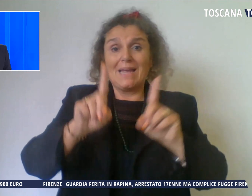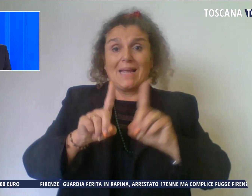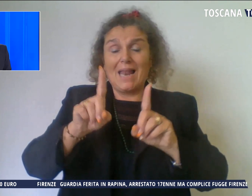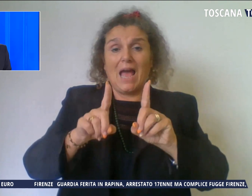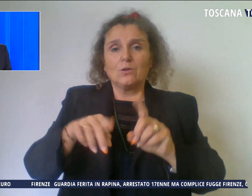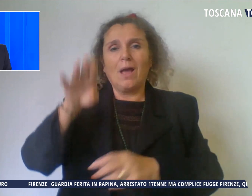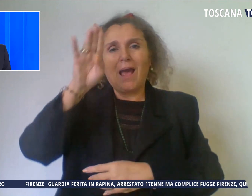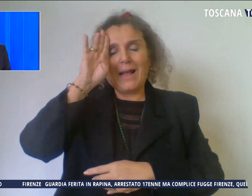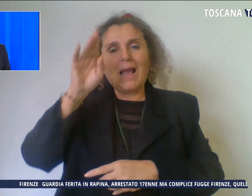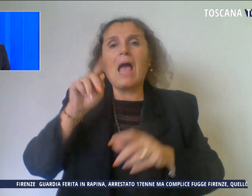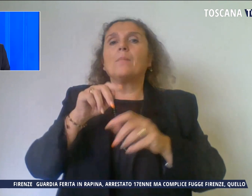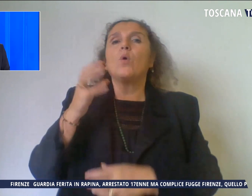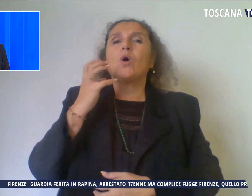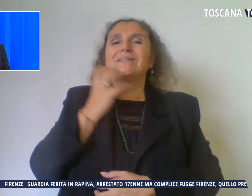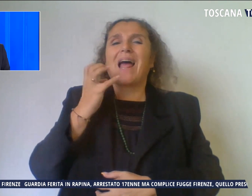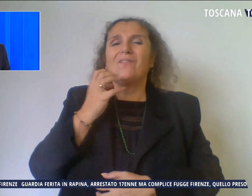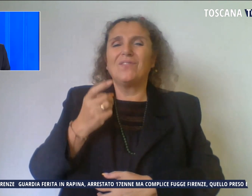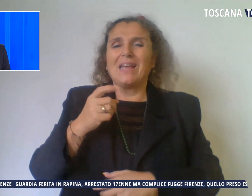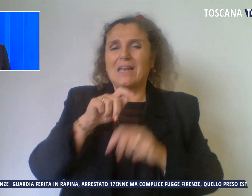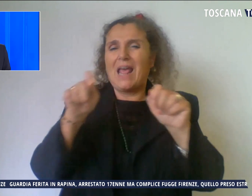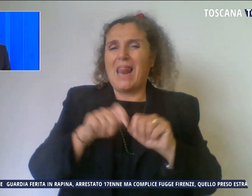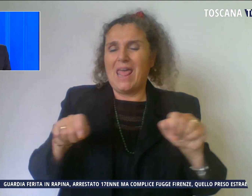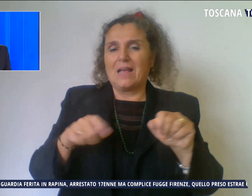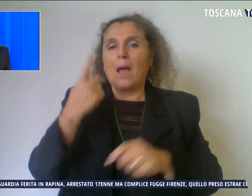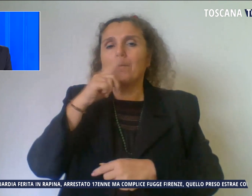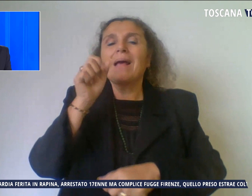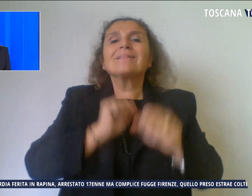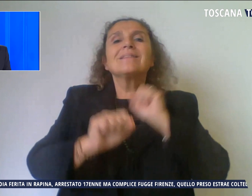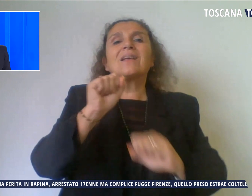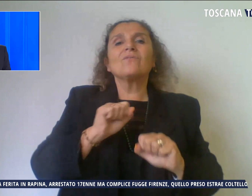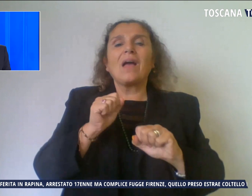Salvini a difesa dei valori occidentali.